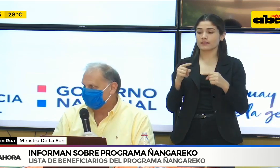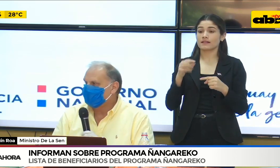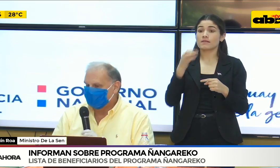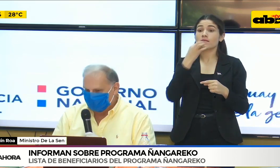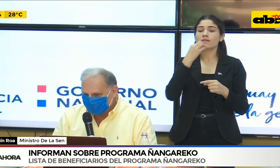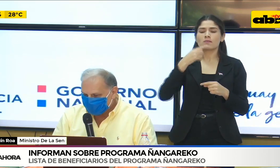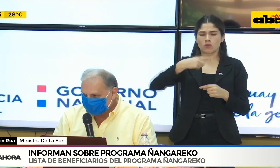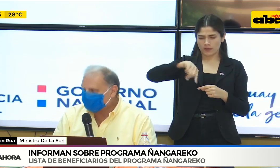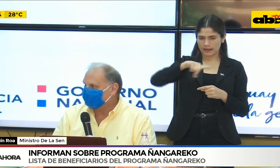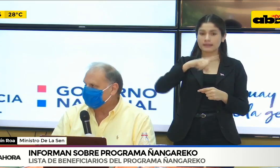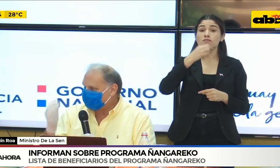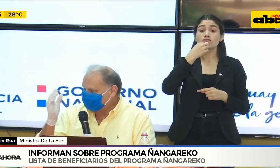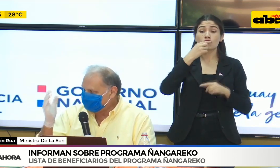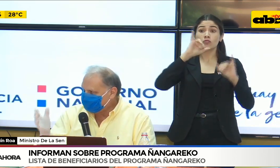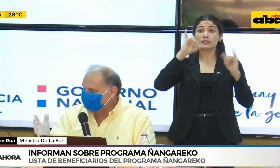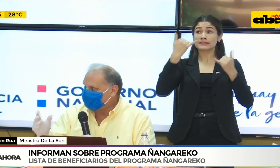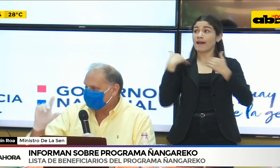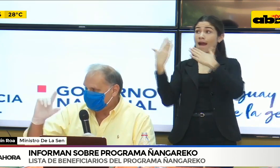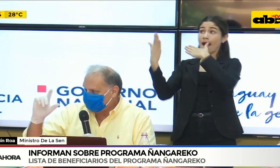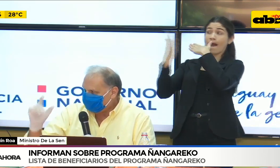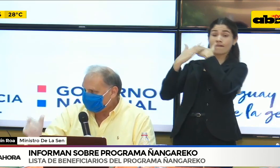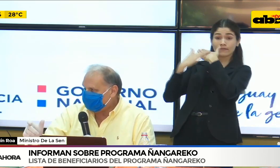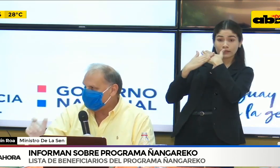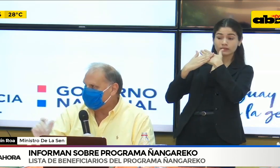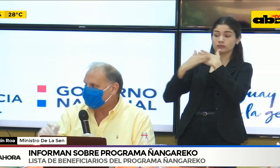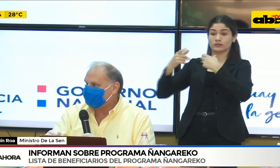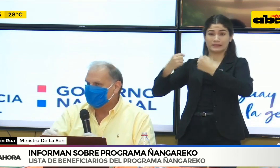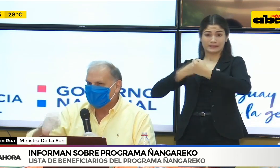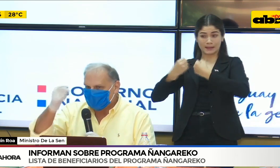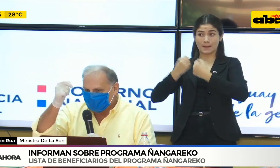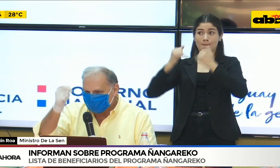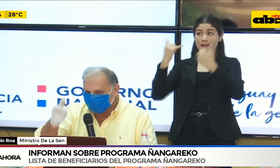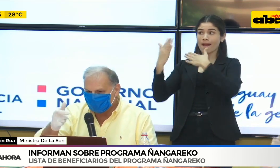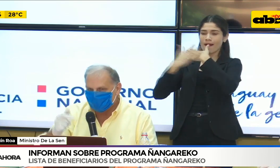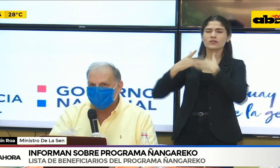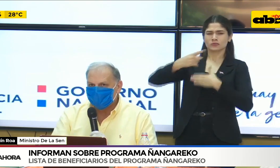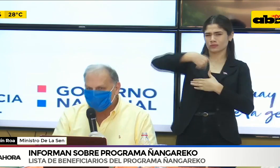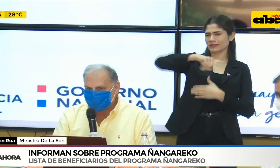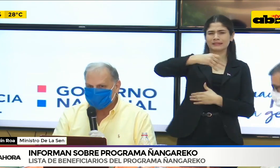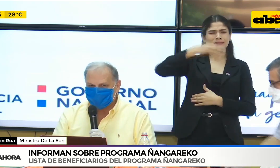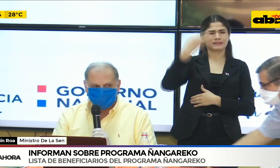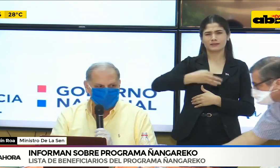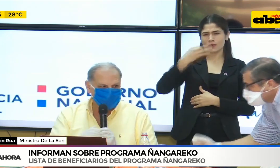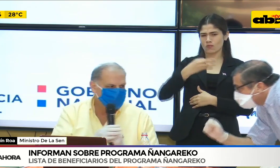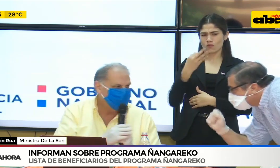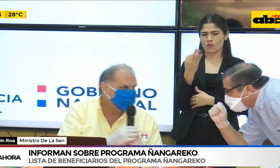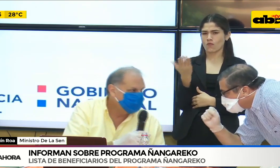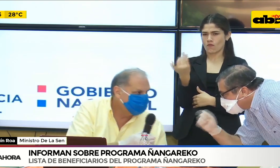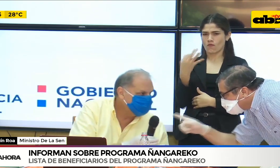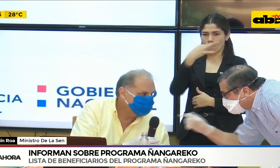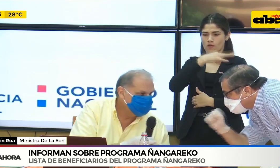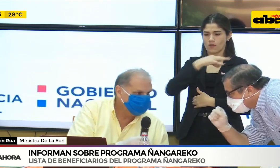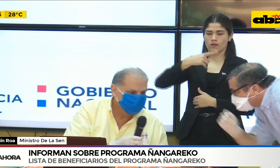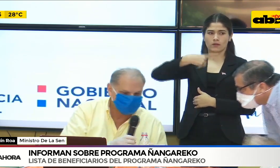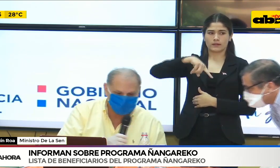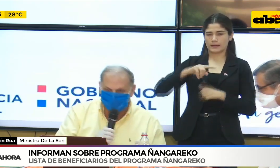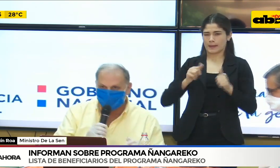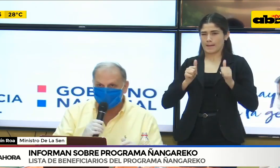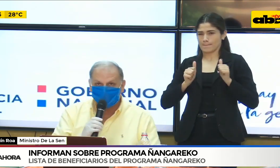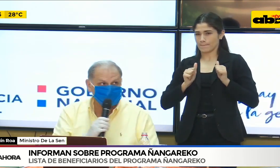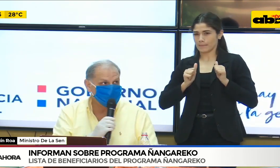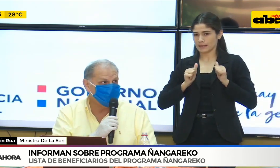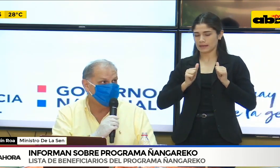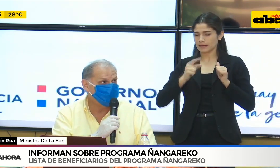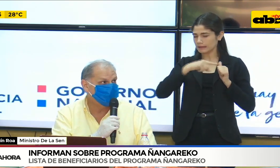billetera. Es correcto. Así mismo, una vez habilitada la billetera, el fondo va a estar disponible. Ah,